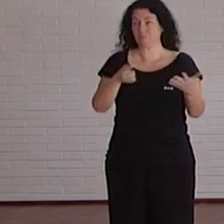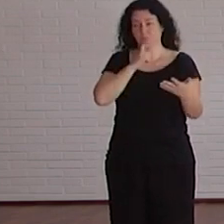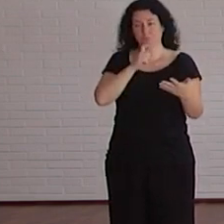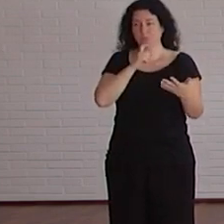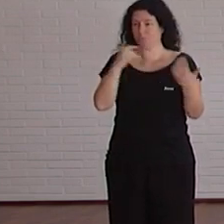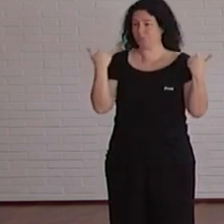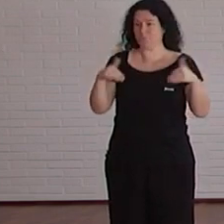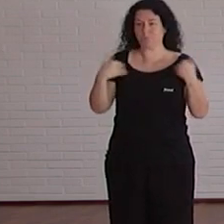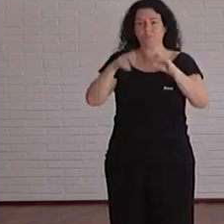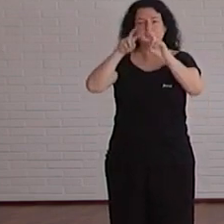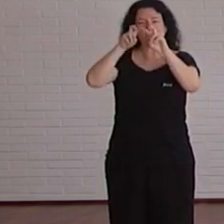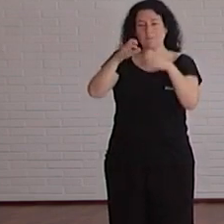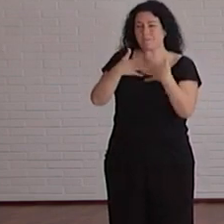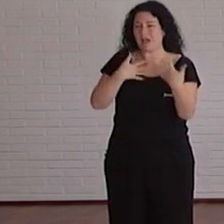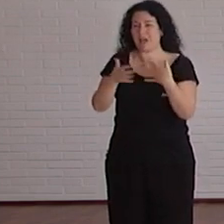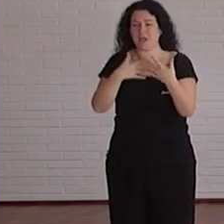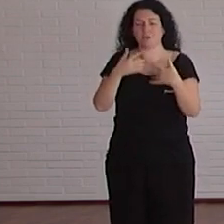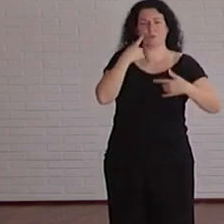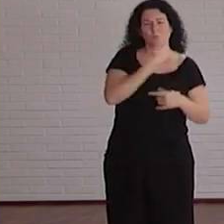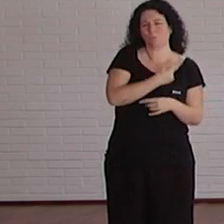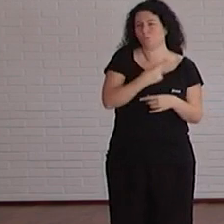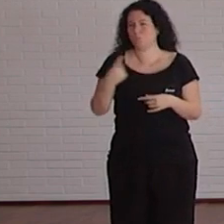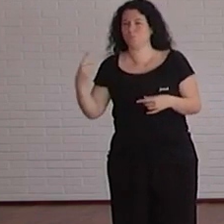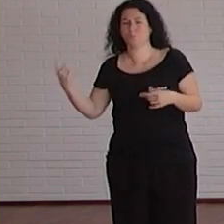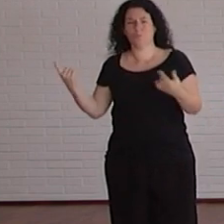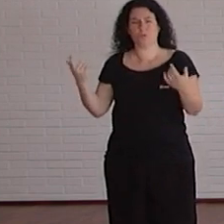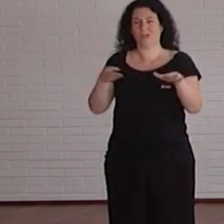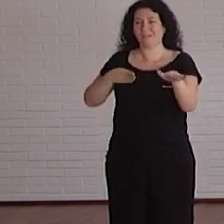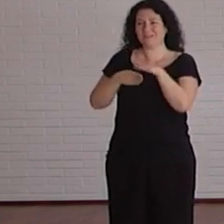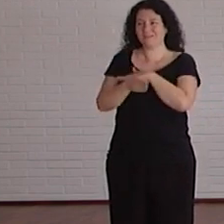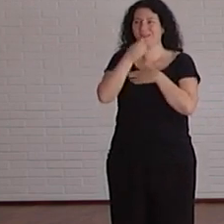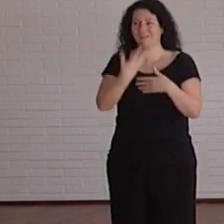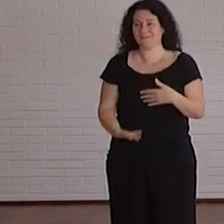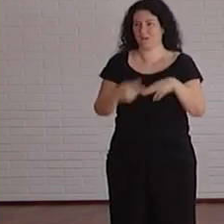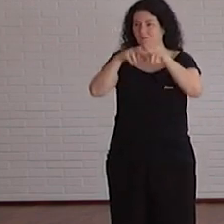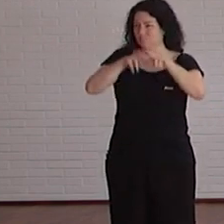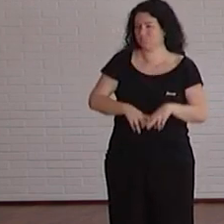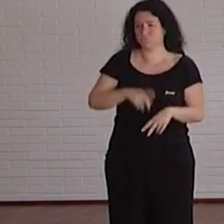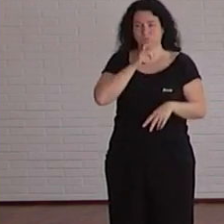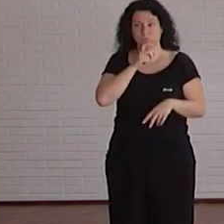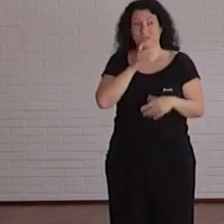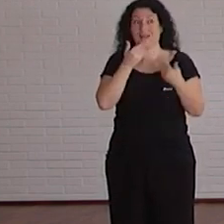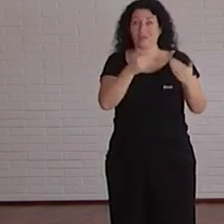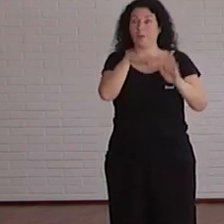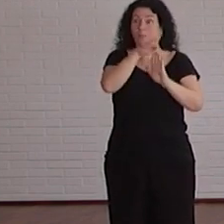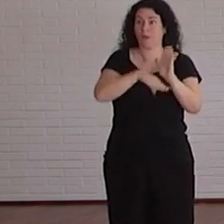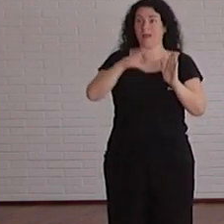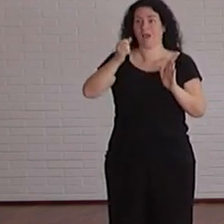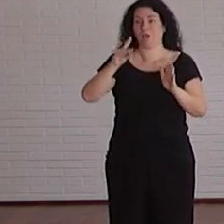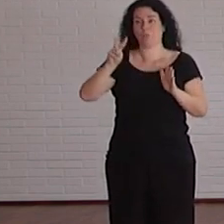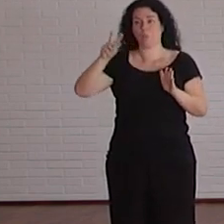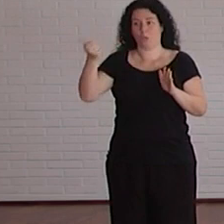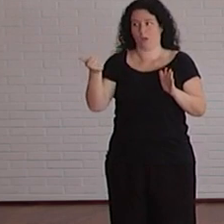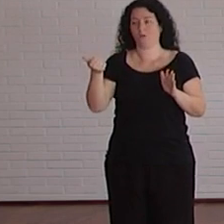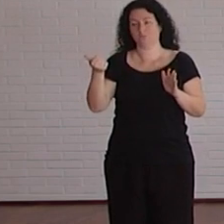que sería analizar manualmente la accesibilidad web y por eso el desarrollo de CADU ha sido fundamental. claro, siendo